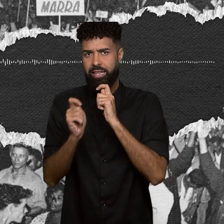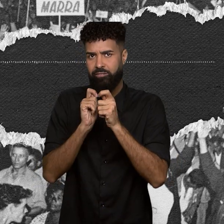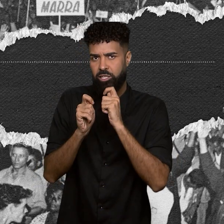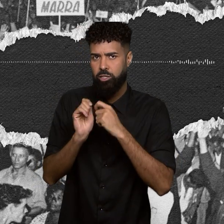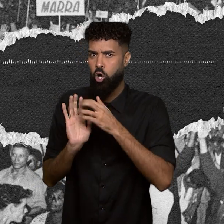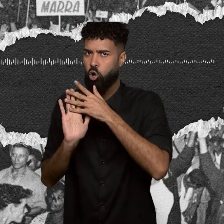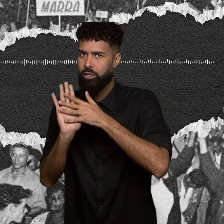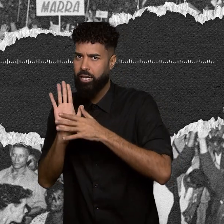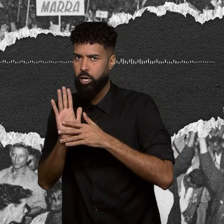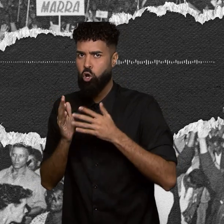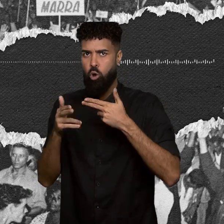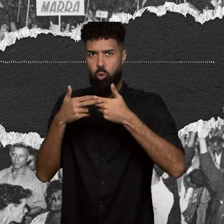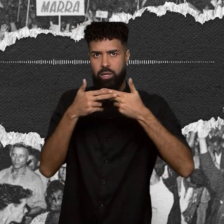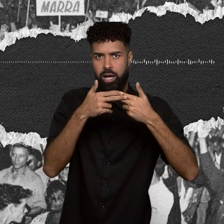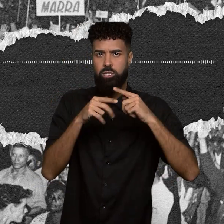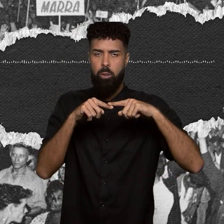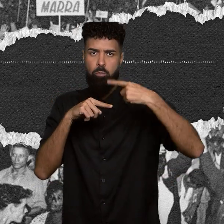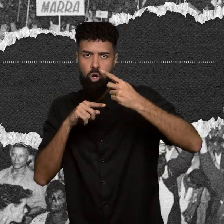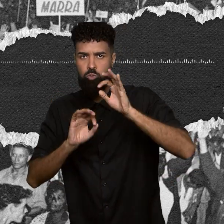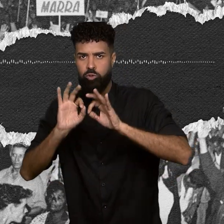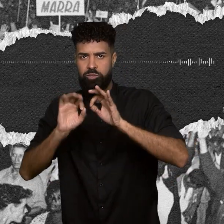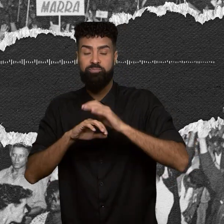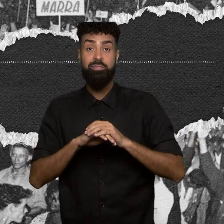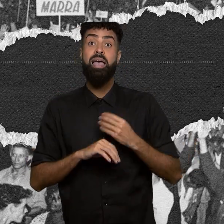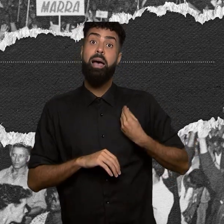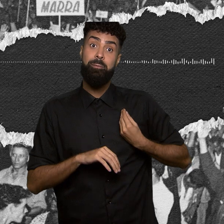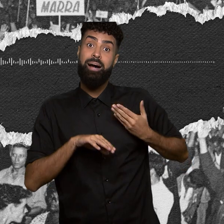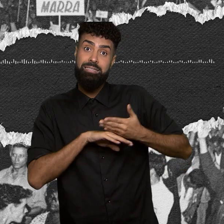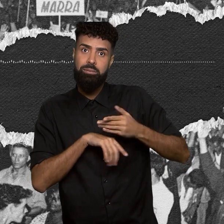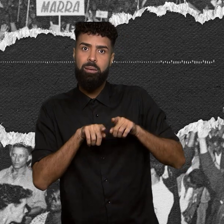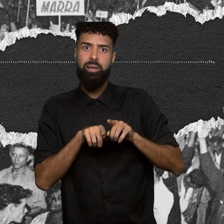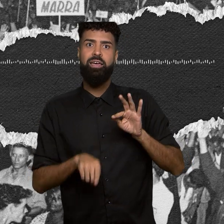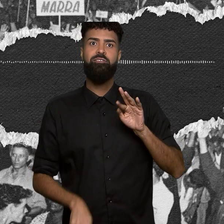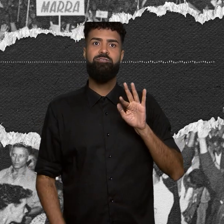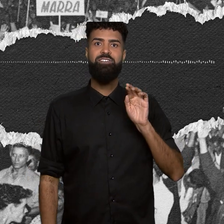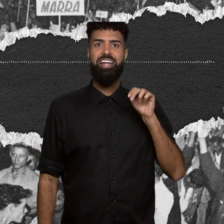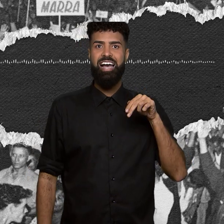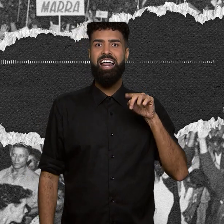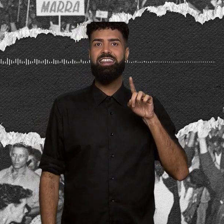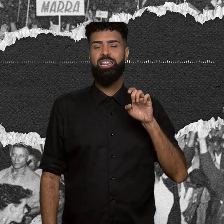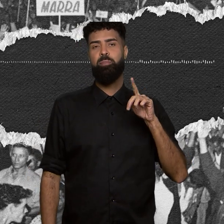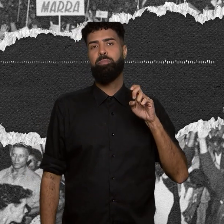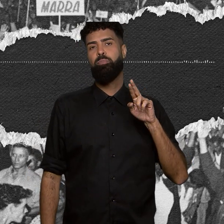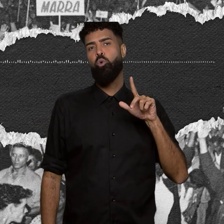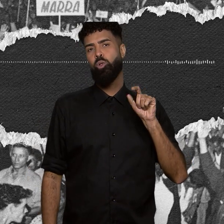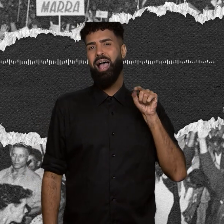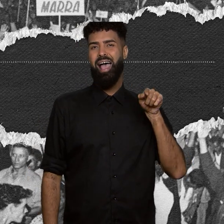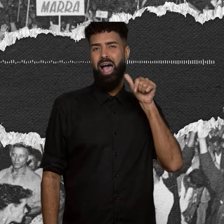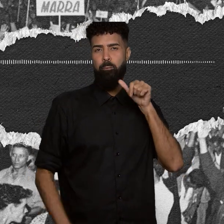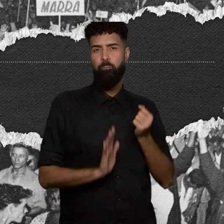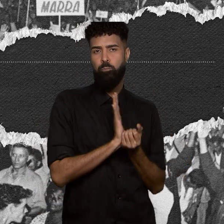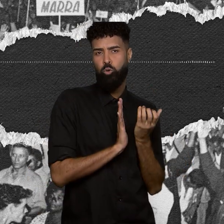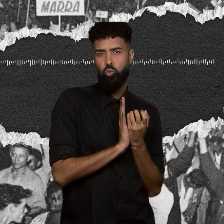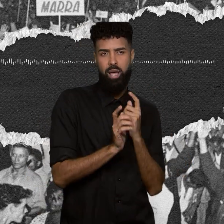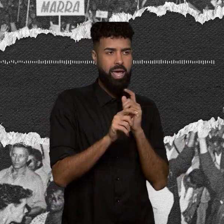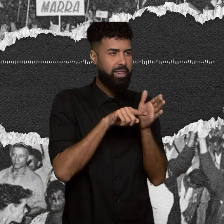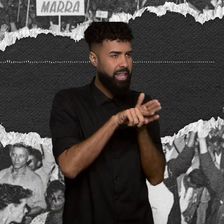-produção no geral. Contamos ainda com a participação de Fran de Paula. Ela também produz, entrevista, contribui com enfoques. A